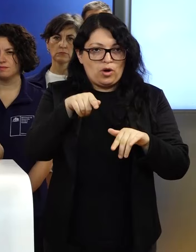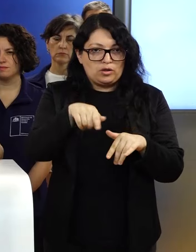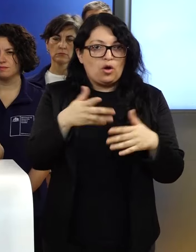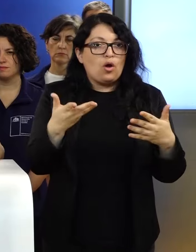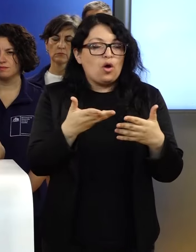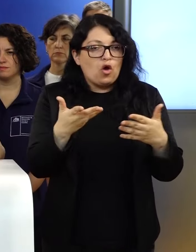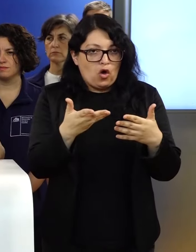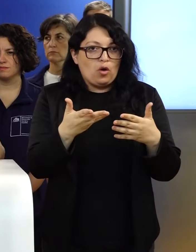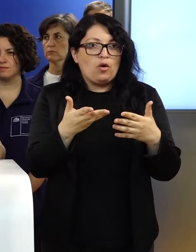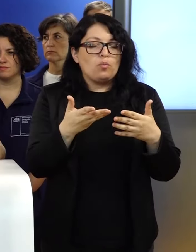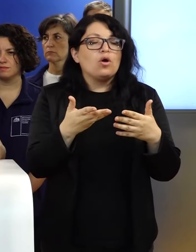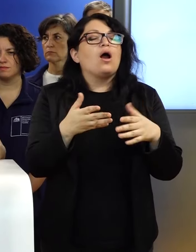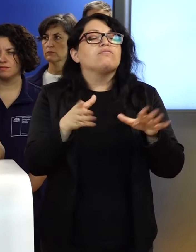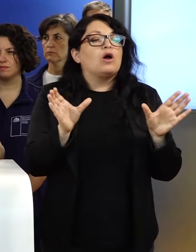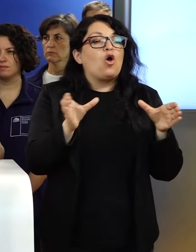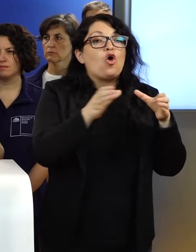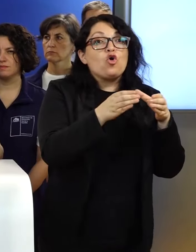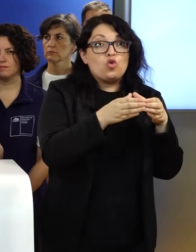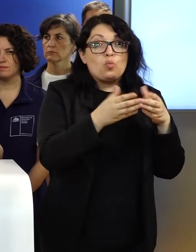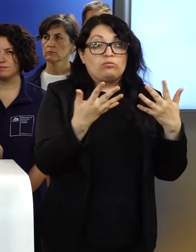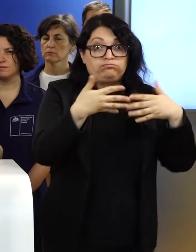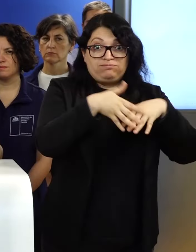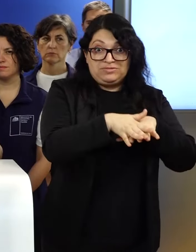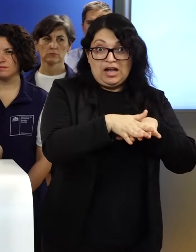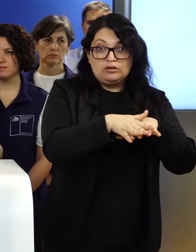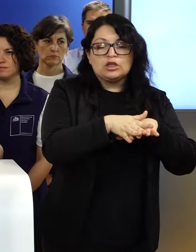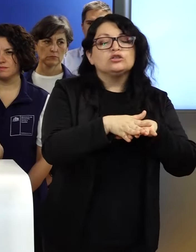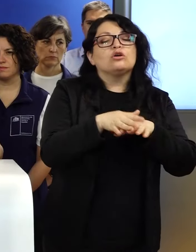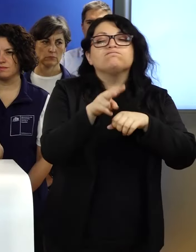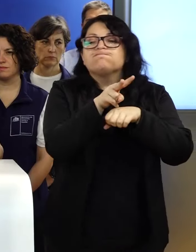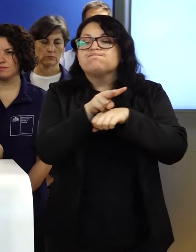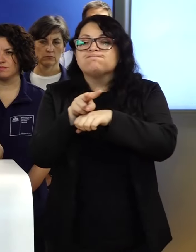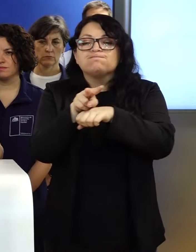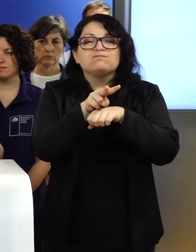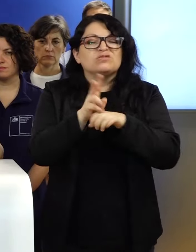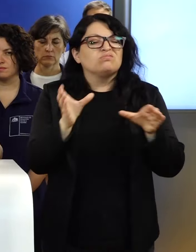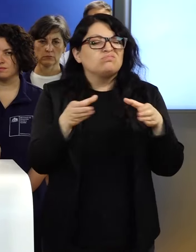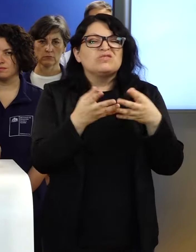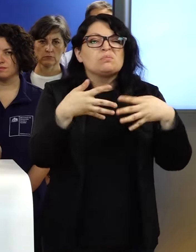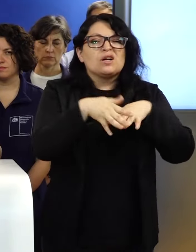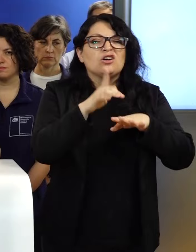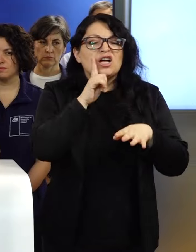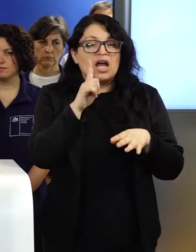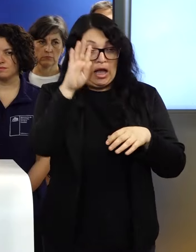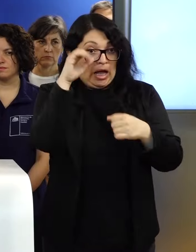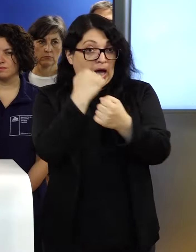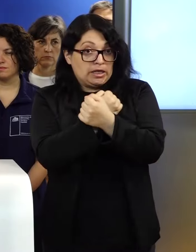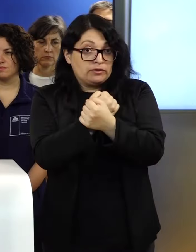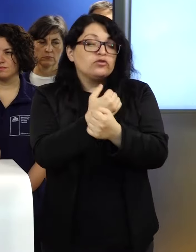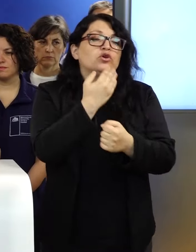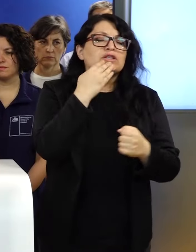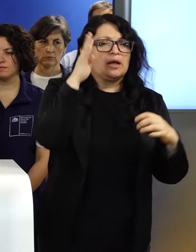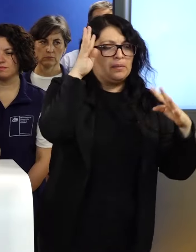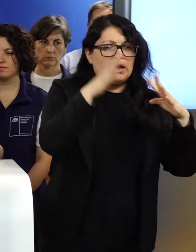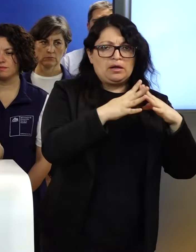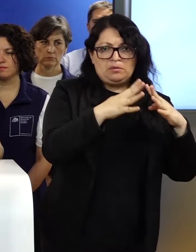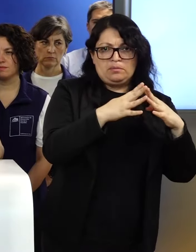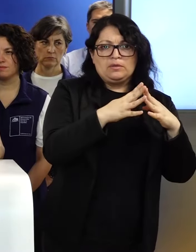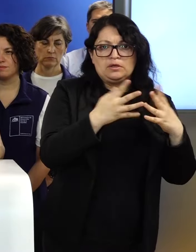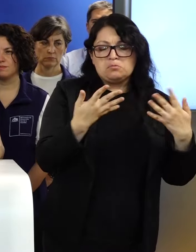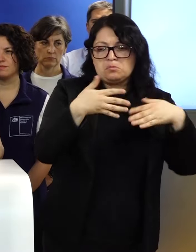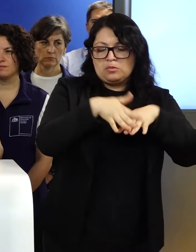modalidades de patrullaje mixtos, donde van a participar de manera combinada, carabineros, con presencia de fuerzas armadas.